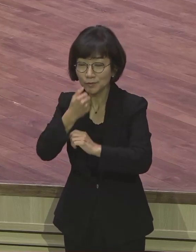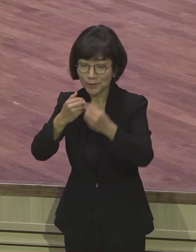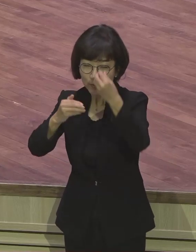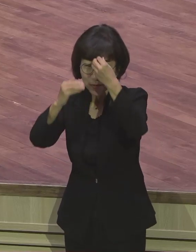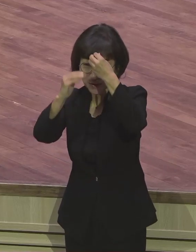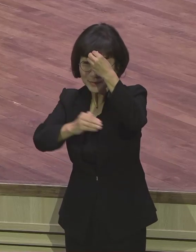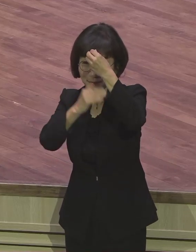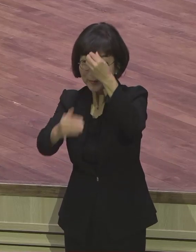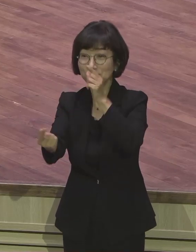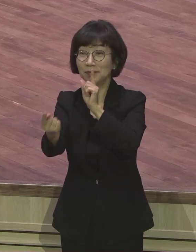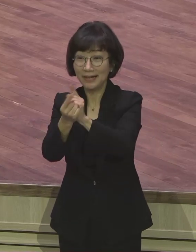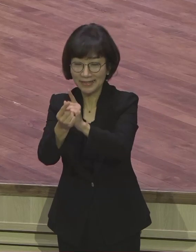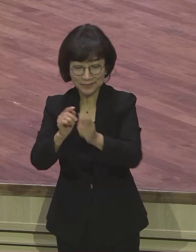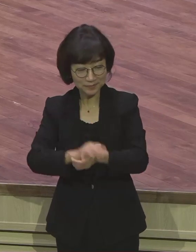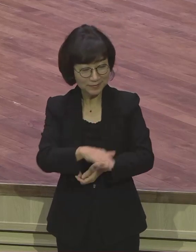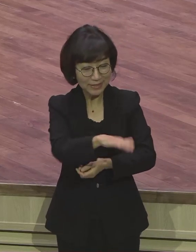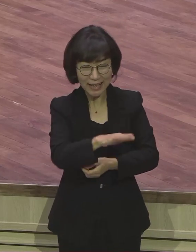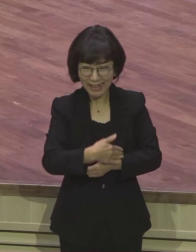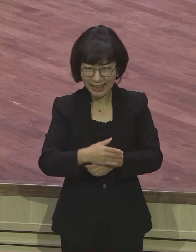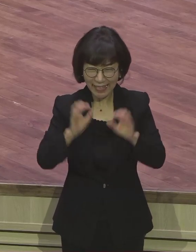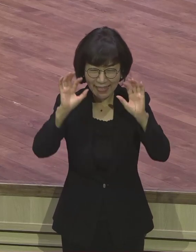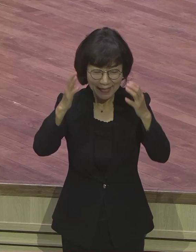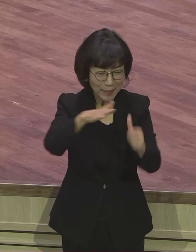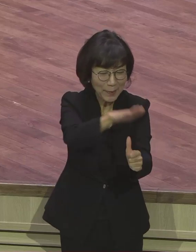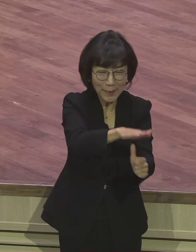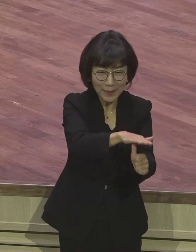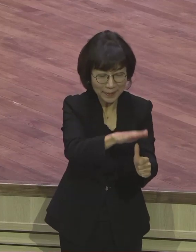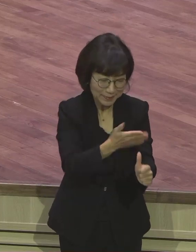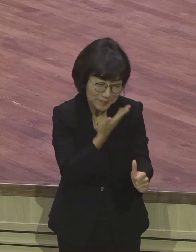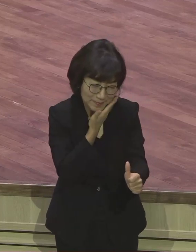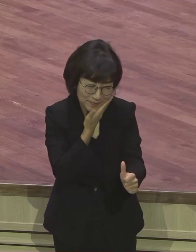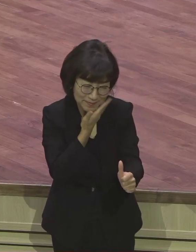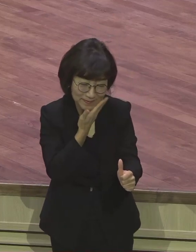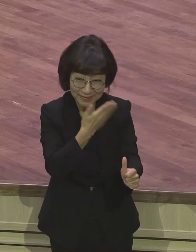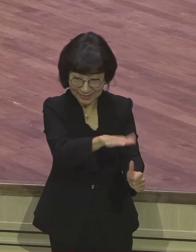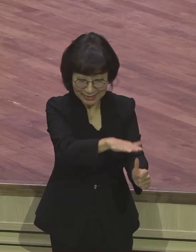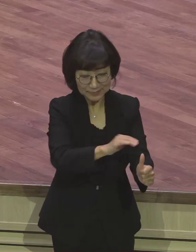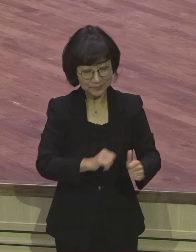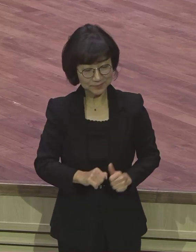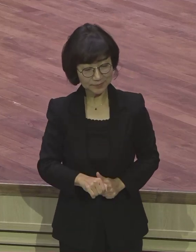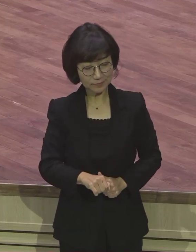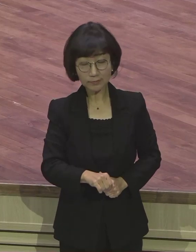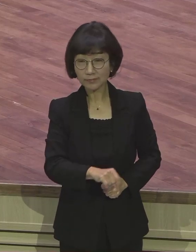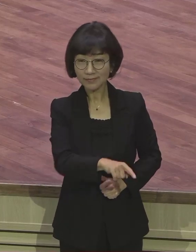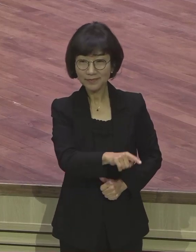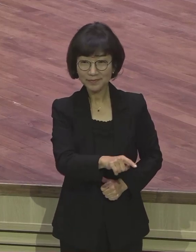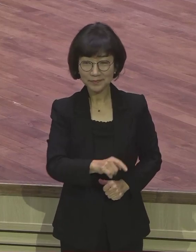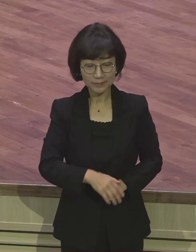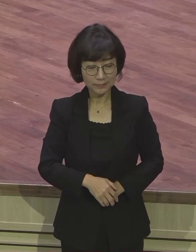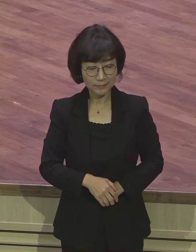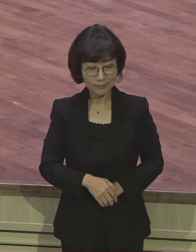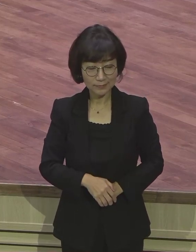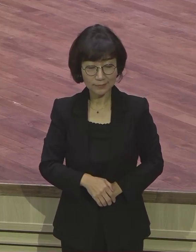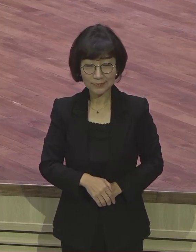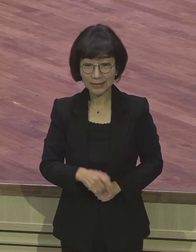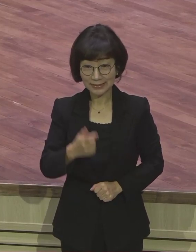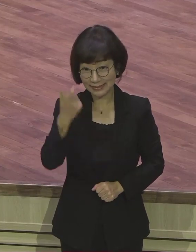교인들이 이제 갓 말을 비운 아들을 보면 너무 예쁘게 생겼으니까 그렇게